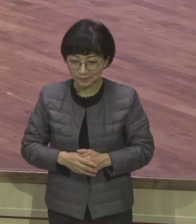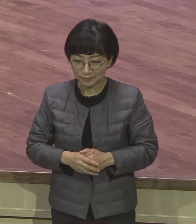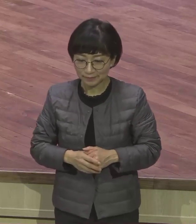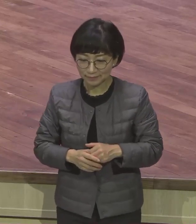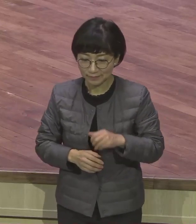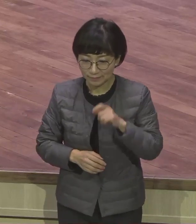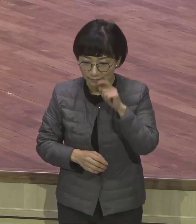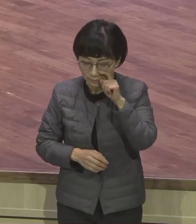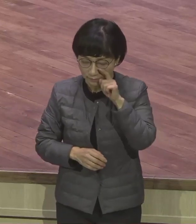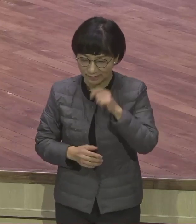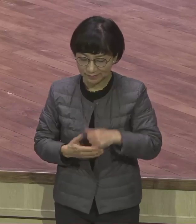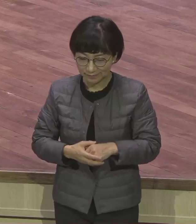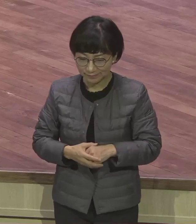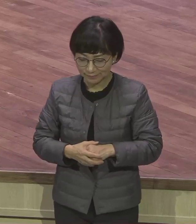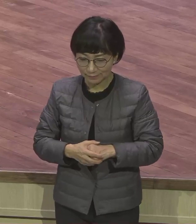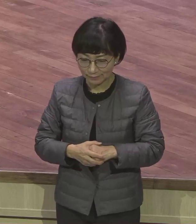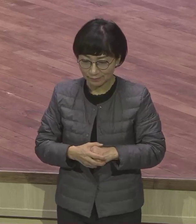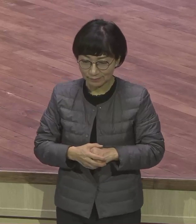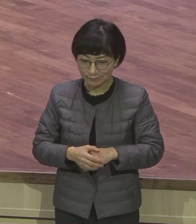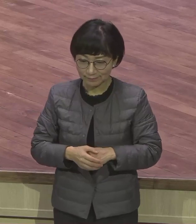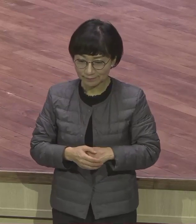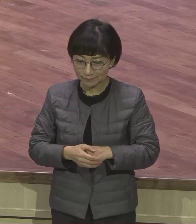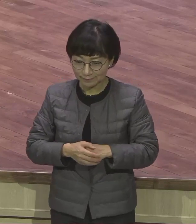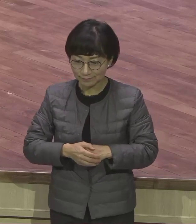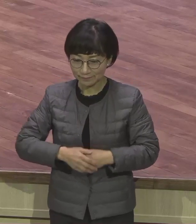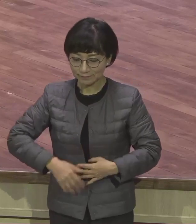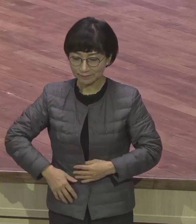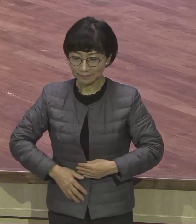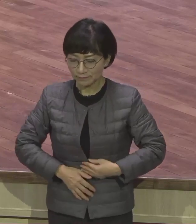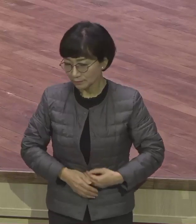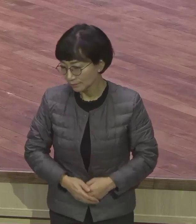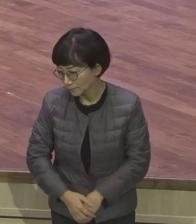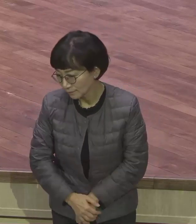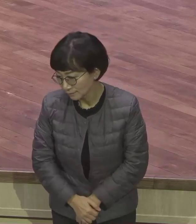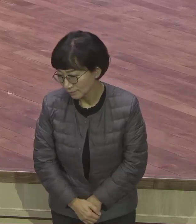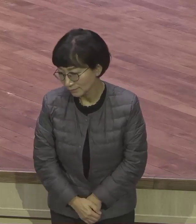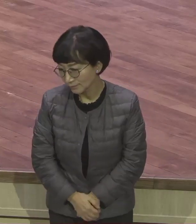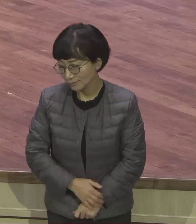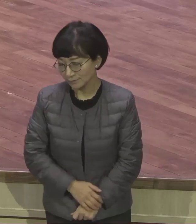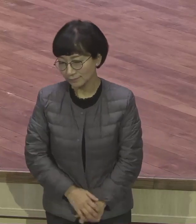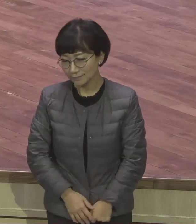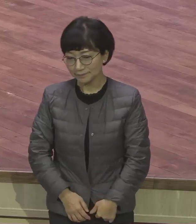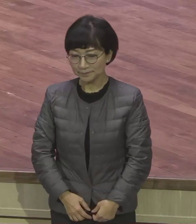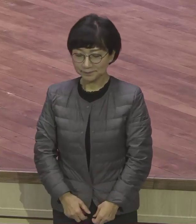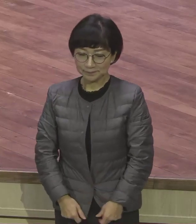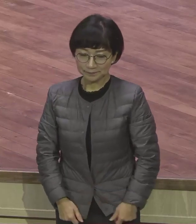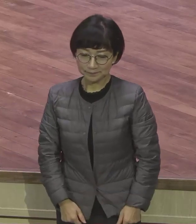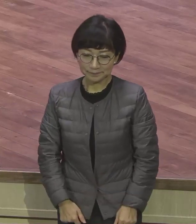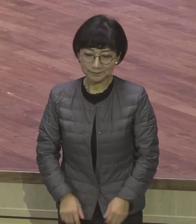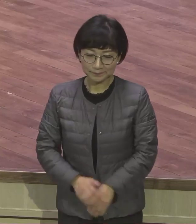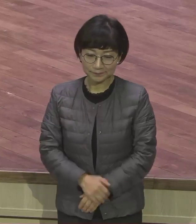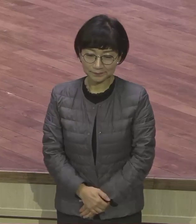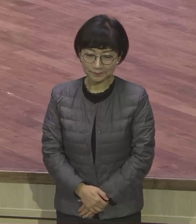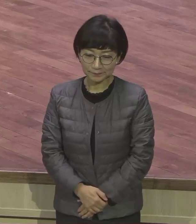말립니다 못 말려 이런 사람이 하나가 됐다 이거 막 어마어마한 파워입니다 이게 예언기인 줄로 믿습니다